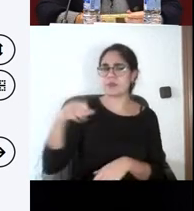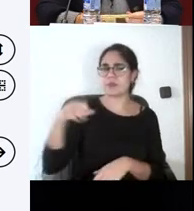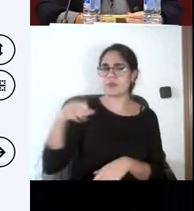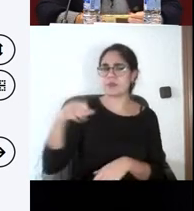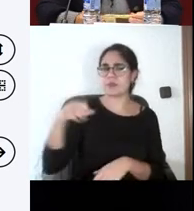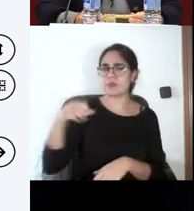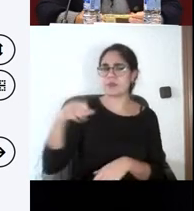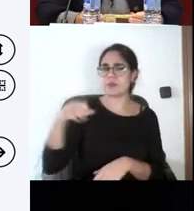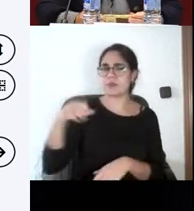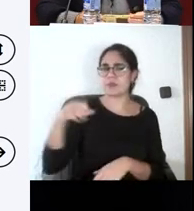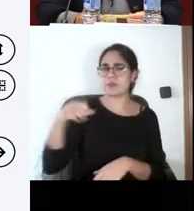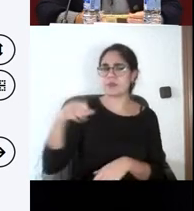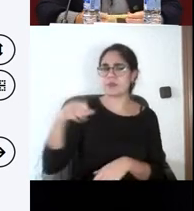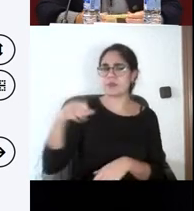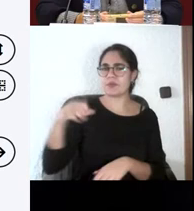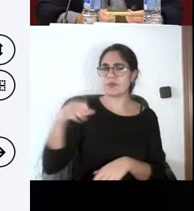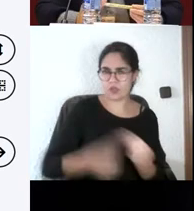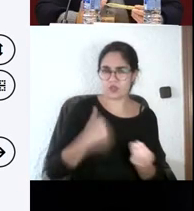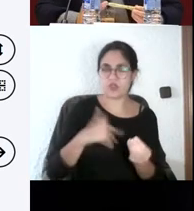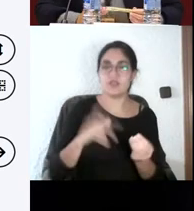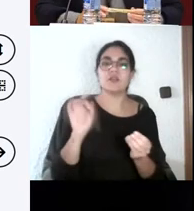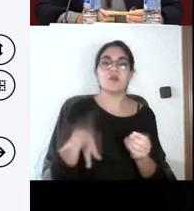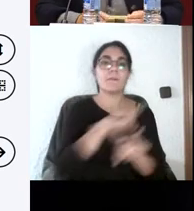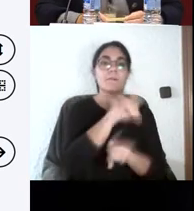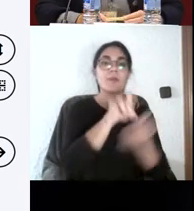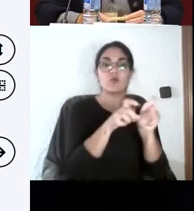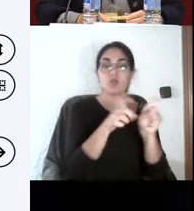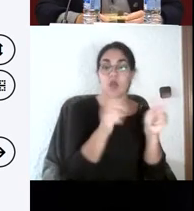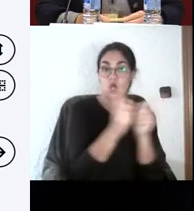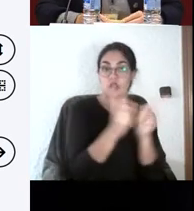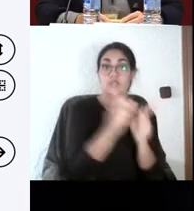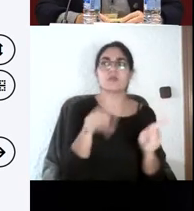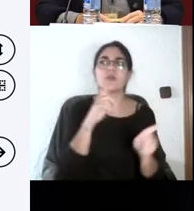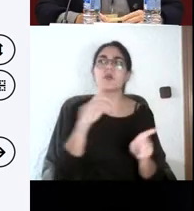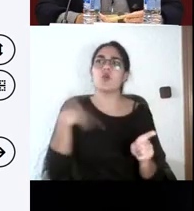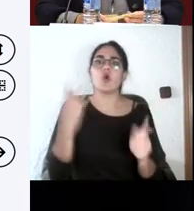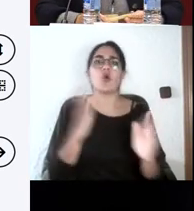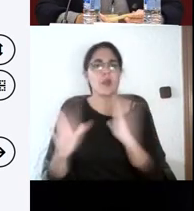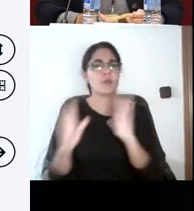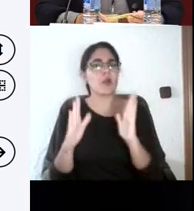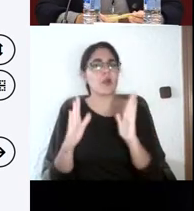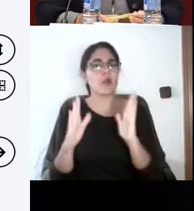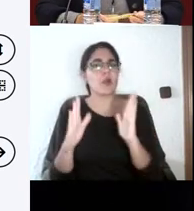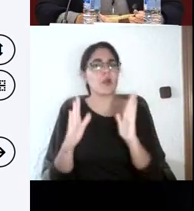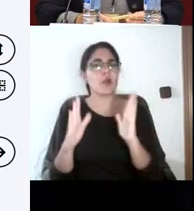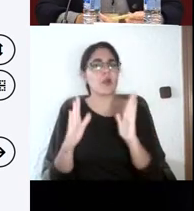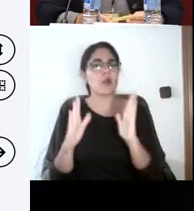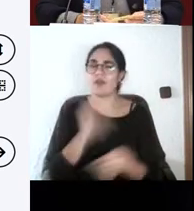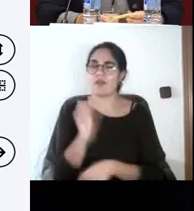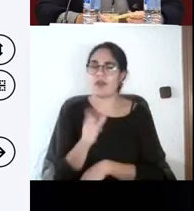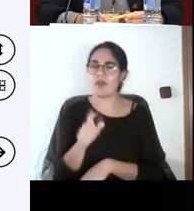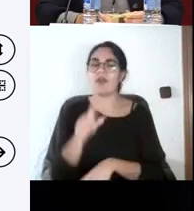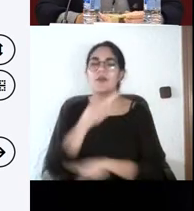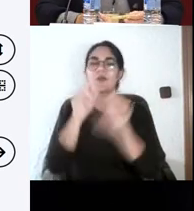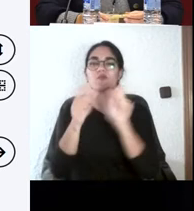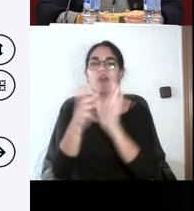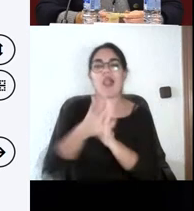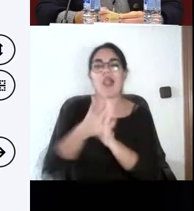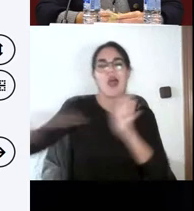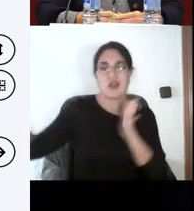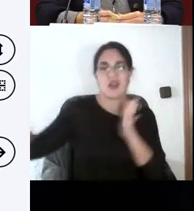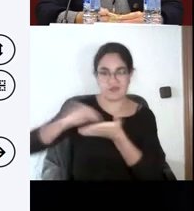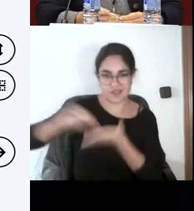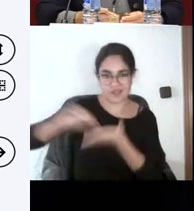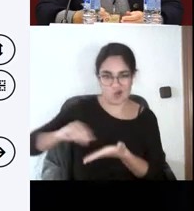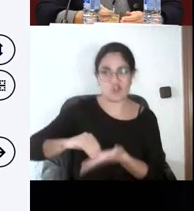hacía preguntas, preguntas cortas, incluso preguntas largas. Yo recuerdo que en una época en que poníamos preguntas largas, preguntas de desarrollo, es importante también